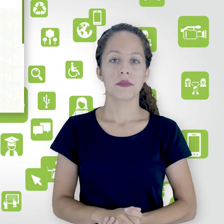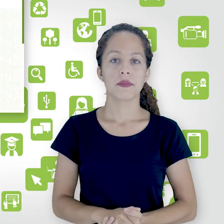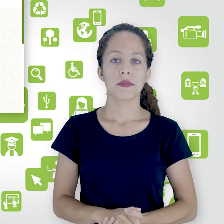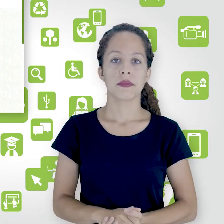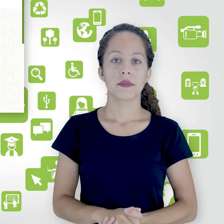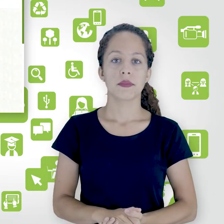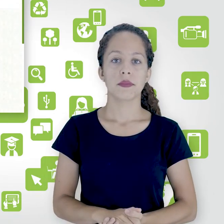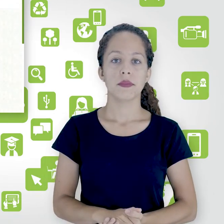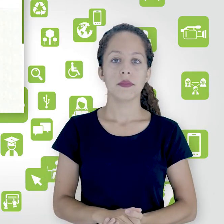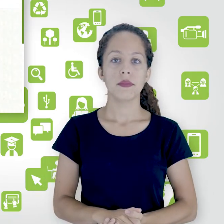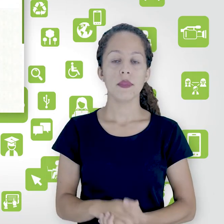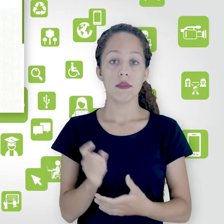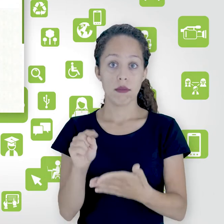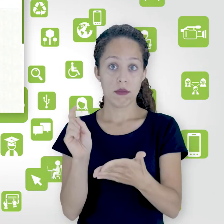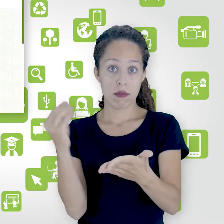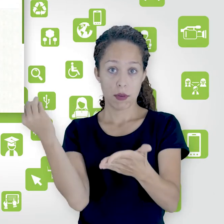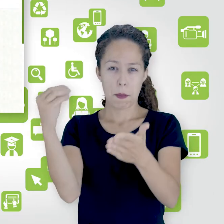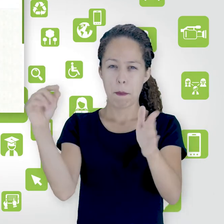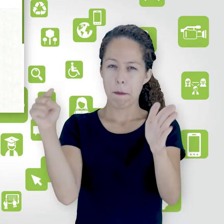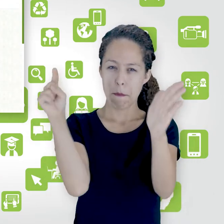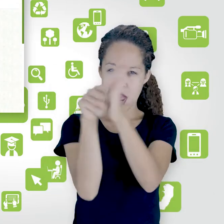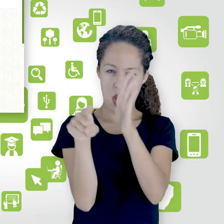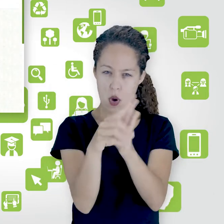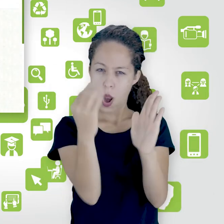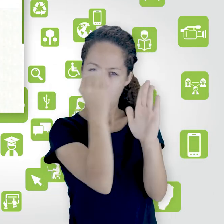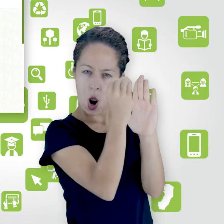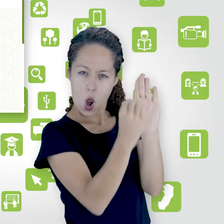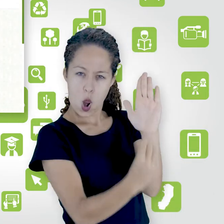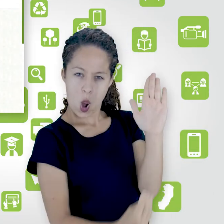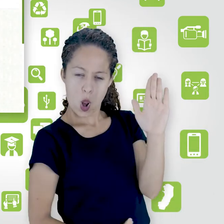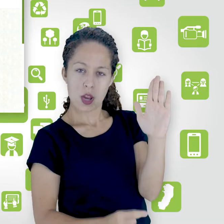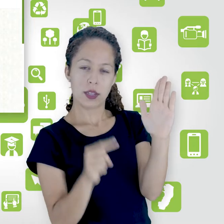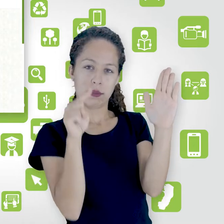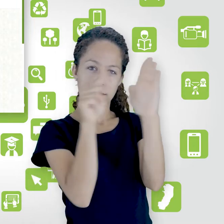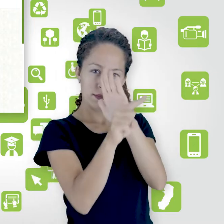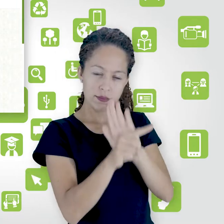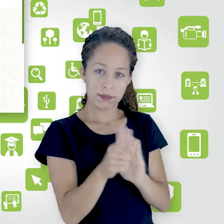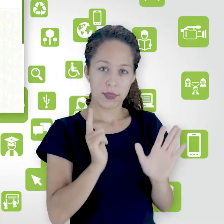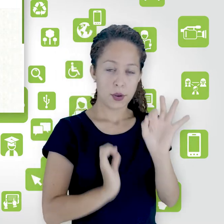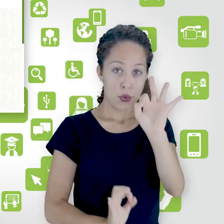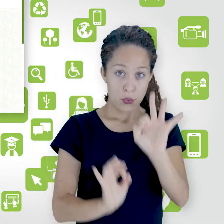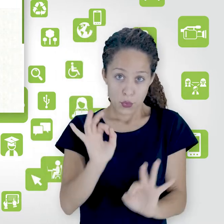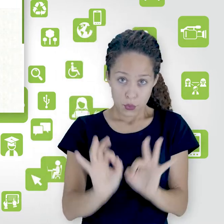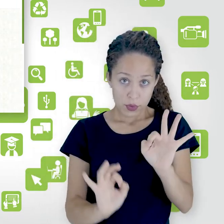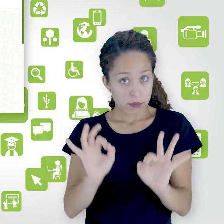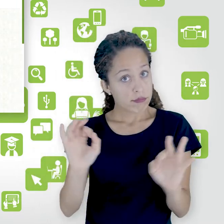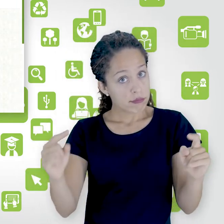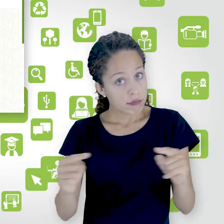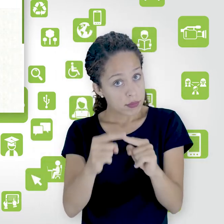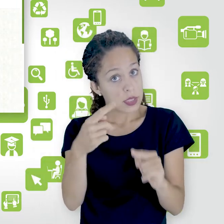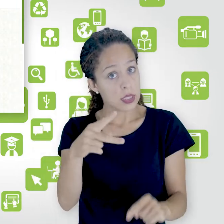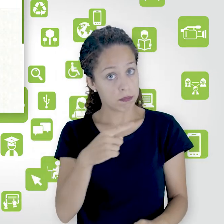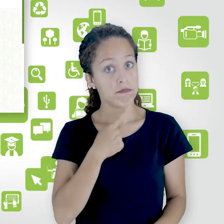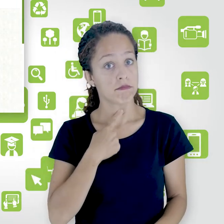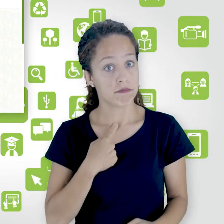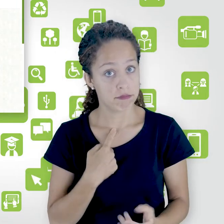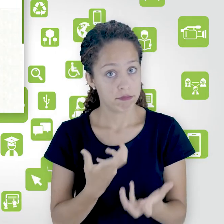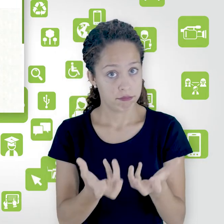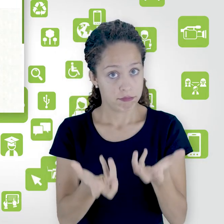Depois que você inseriu as perguntas no questionário e organizou da forma como você deseja, em páginas, a